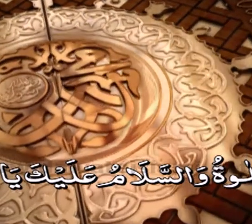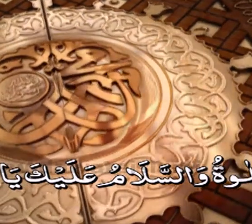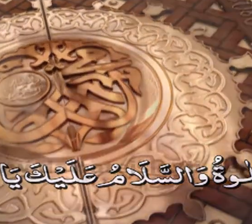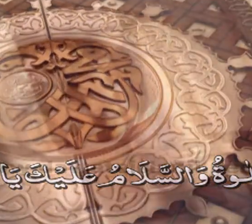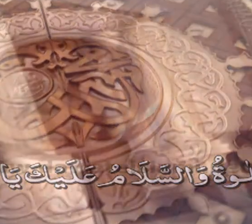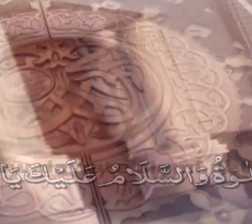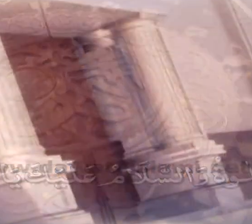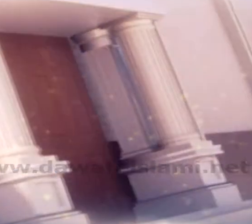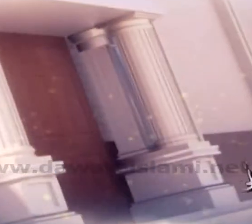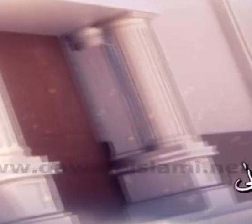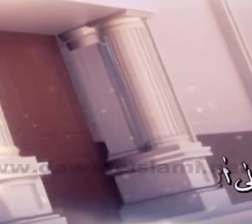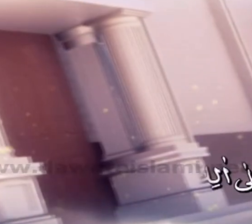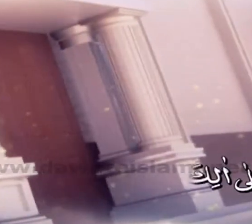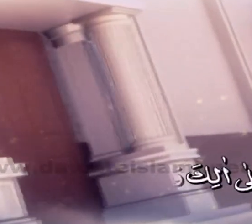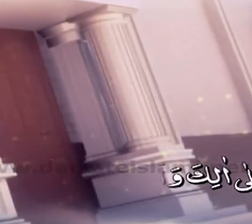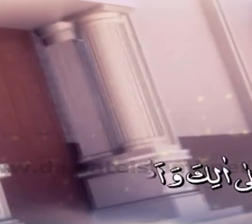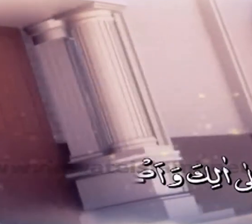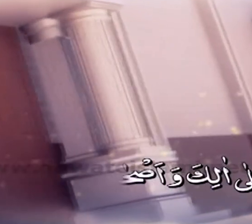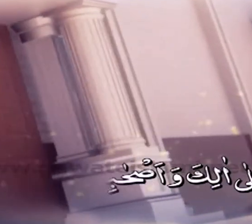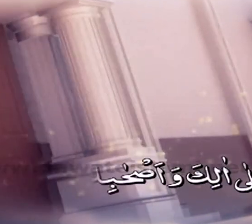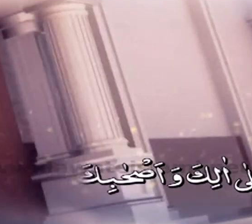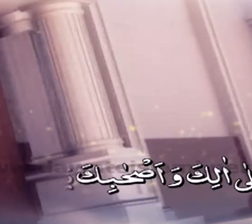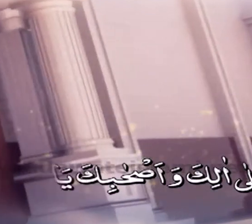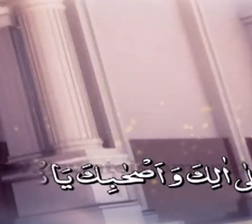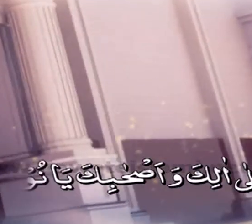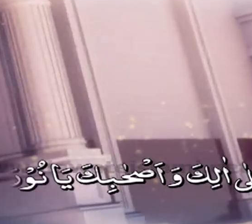وعلیٰ آلکہ وصحابکہ یا نور اللہ